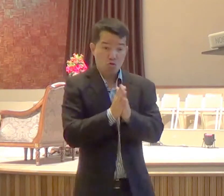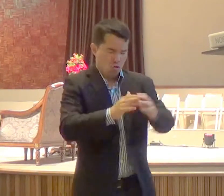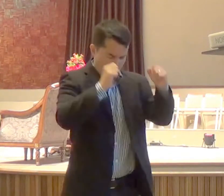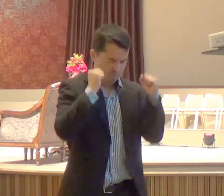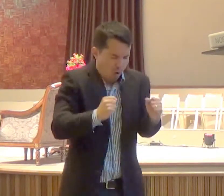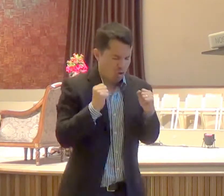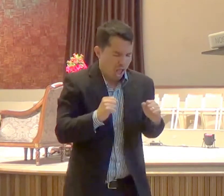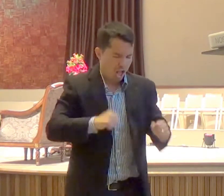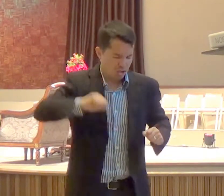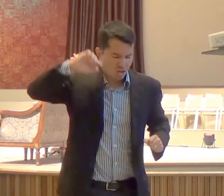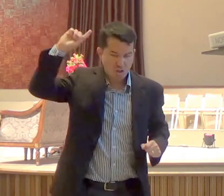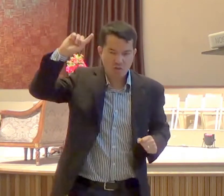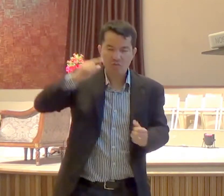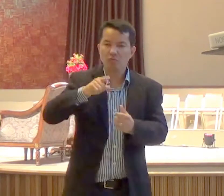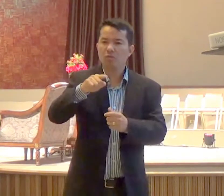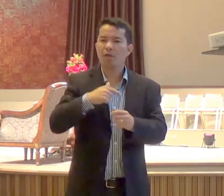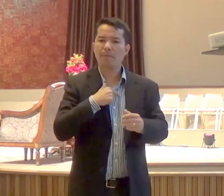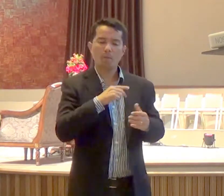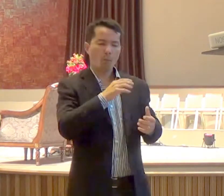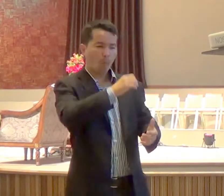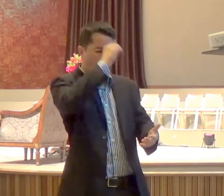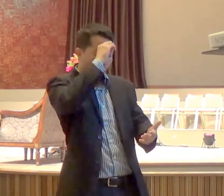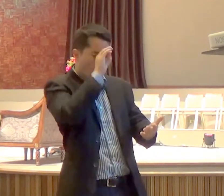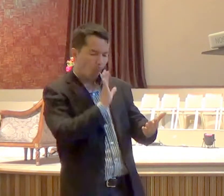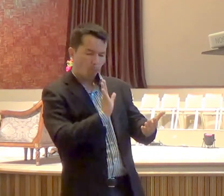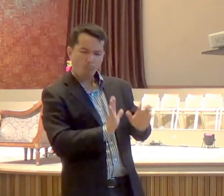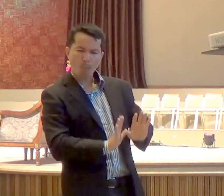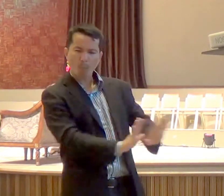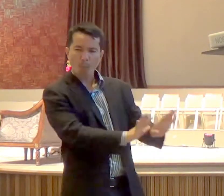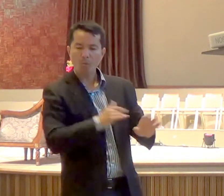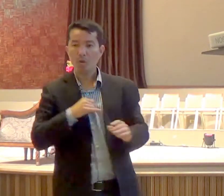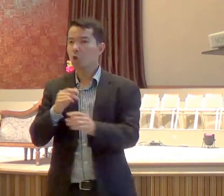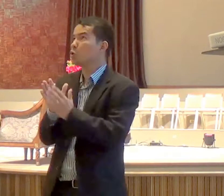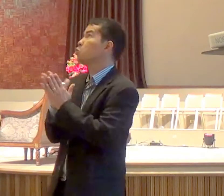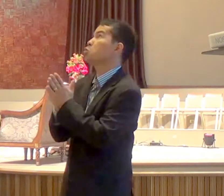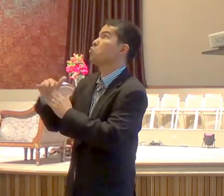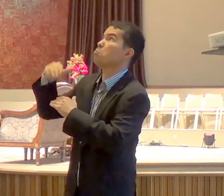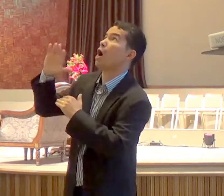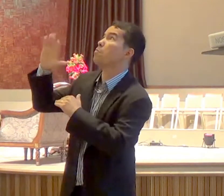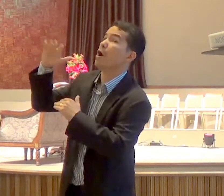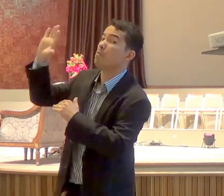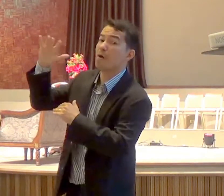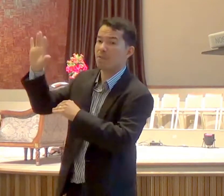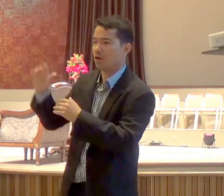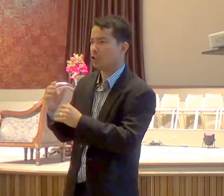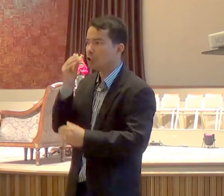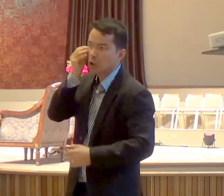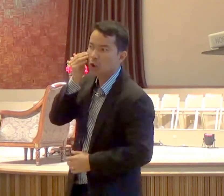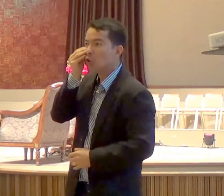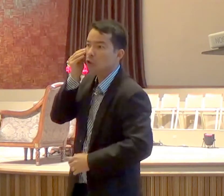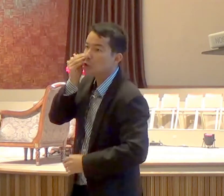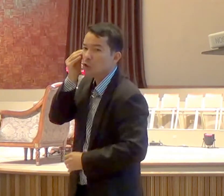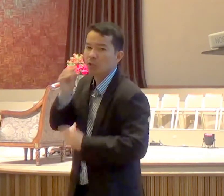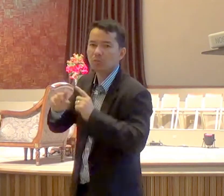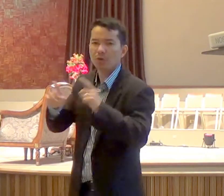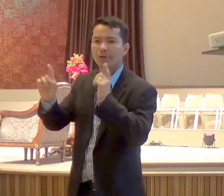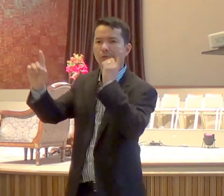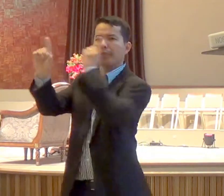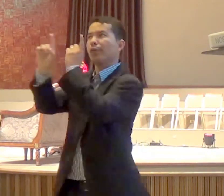torno alienado, não compreendo as coisas, não entendo o que Deus quer e a vontade de Deus e a justiça